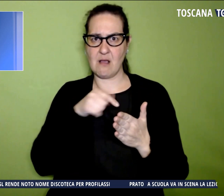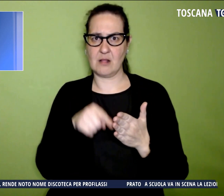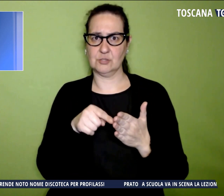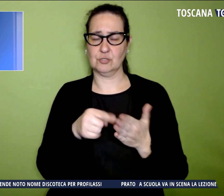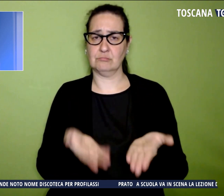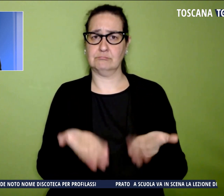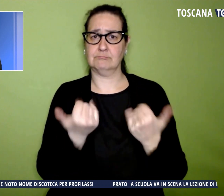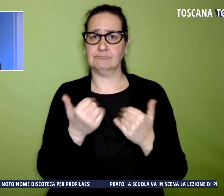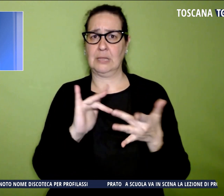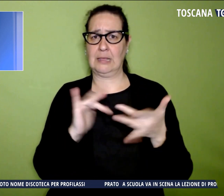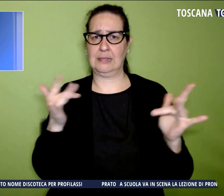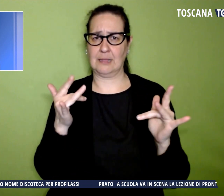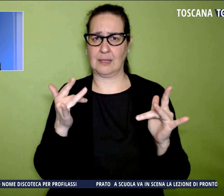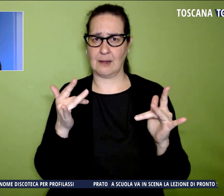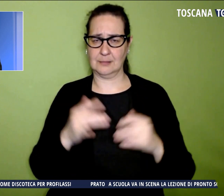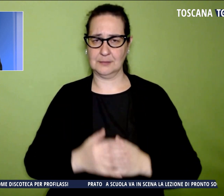internet.